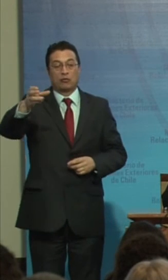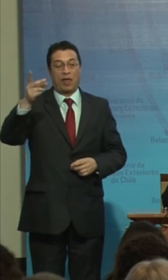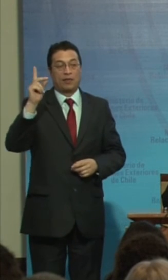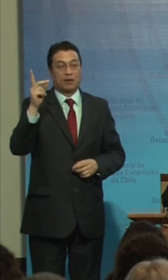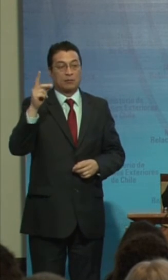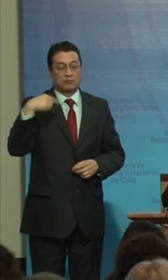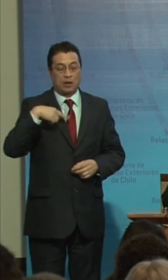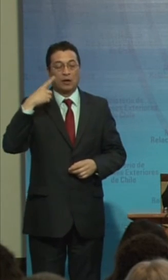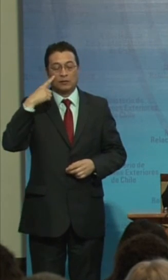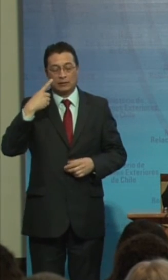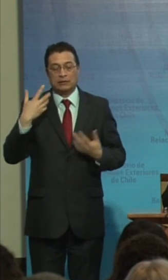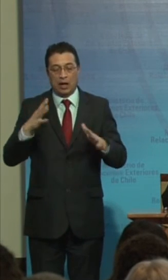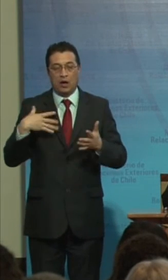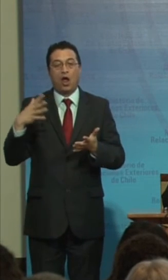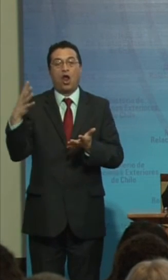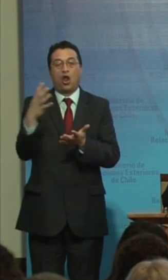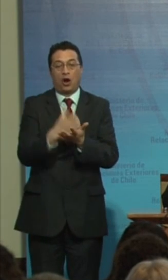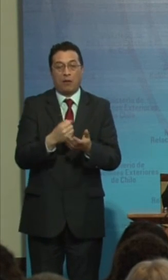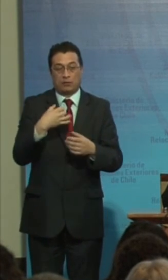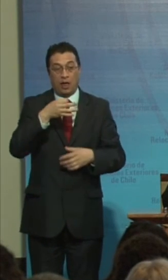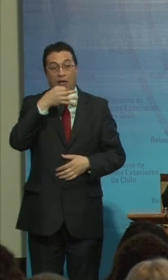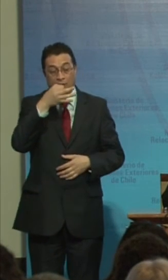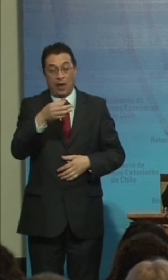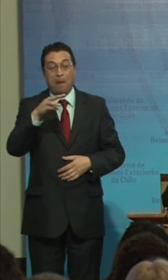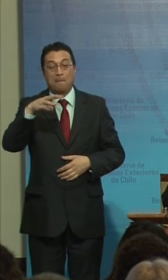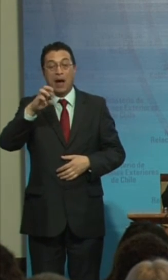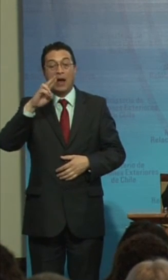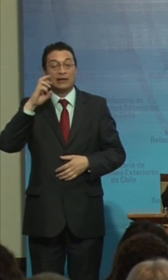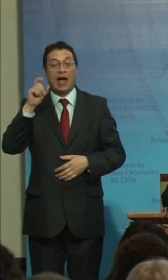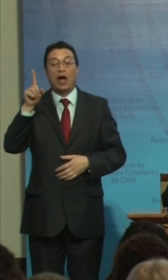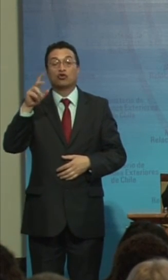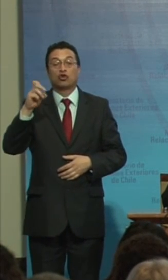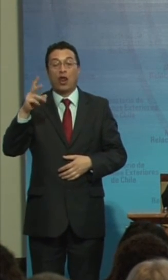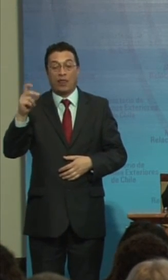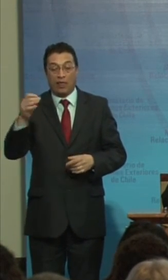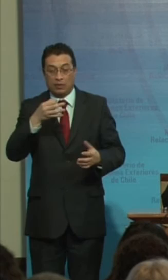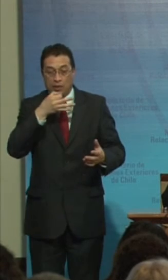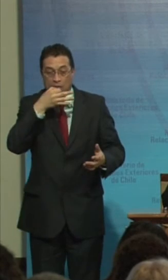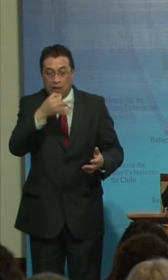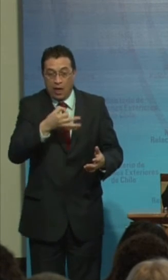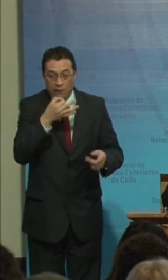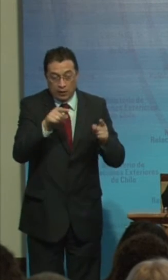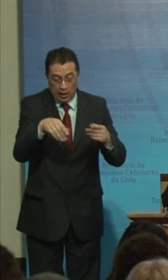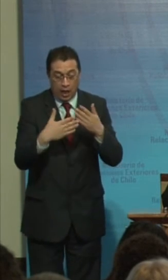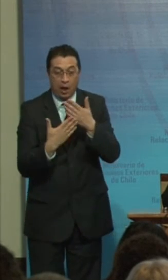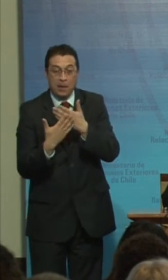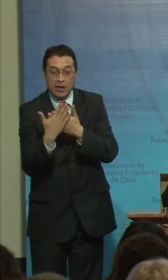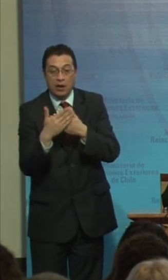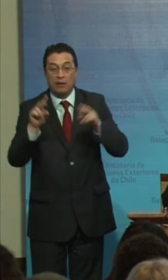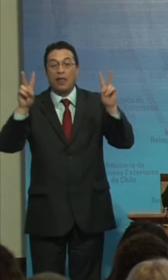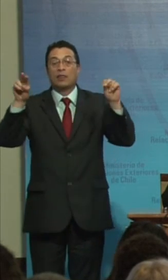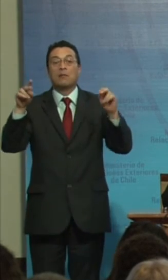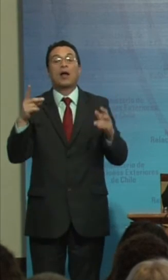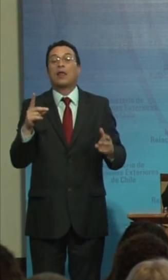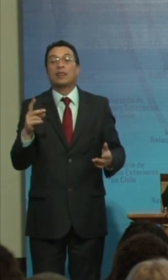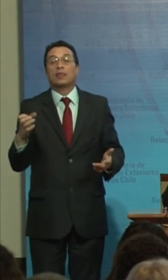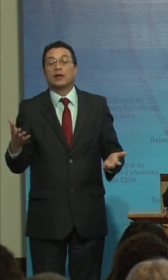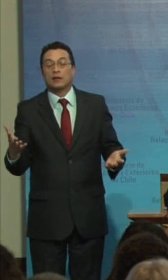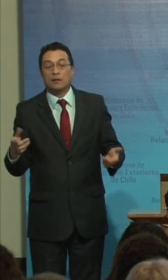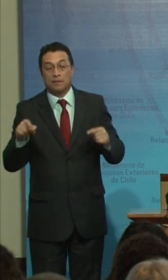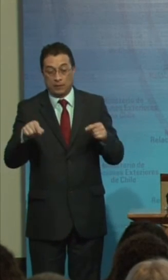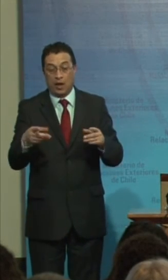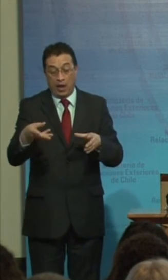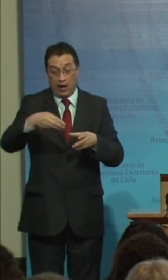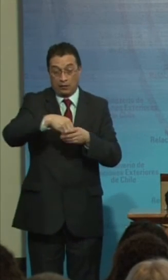Que hemos logrado Como lo mencionó También María Soledad En la mañana El tema de Que